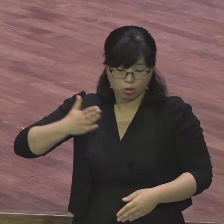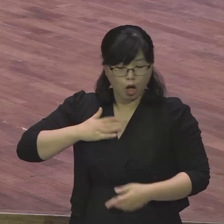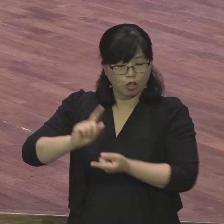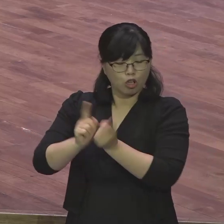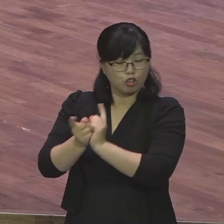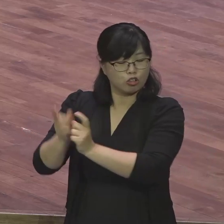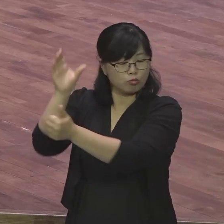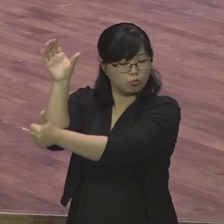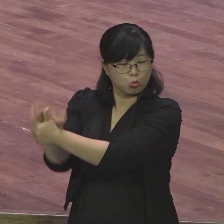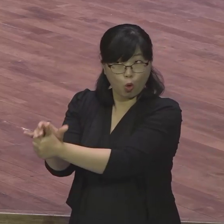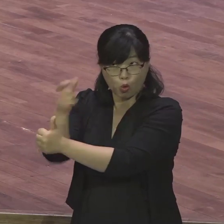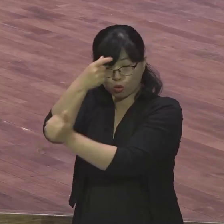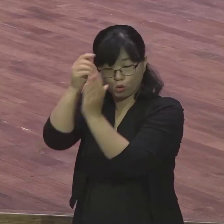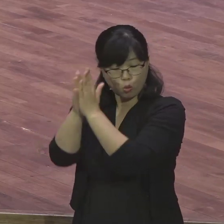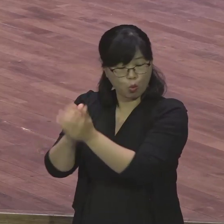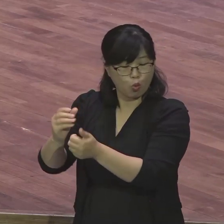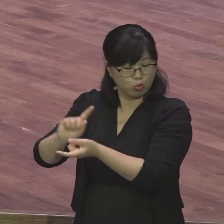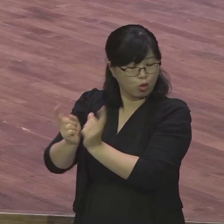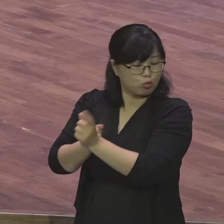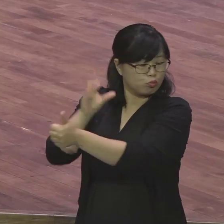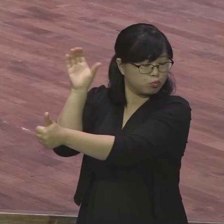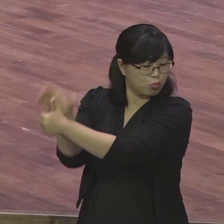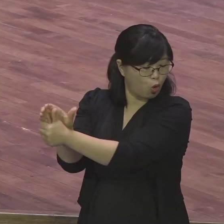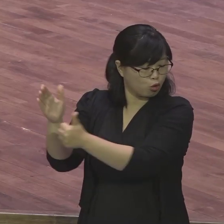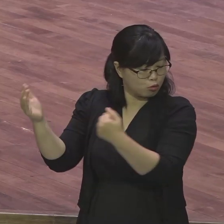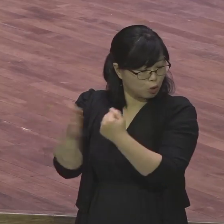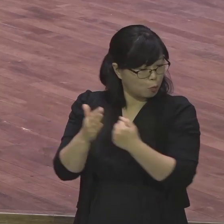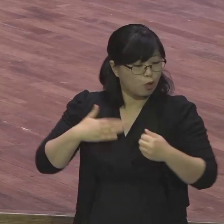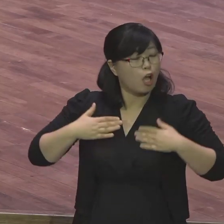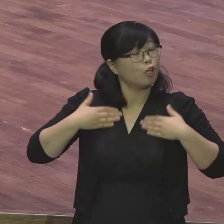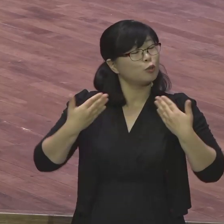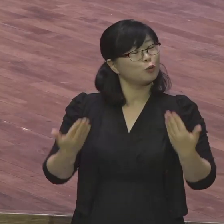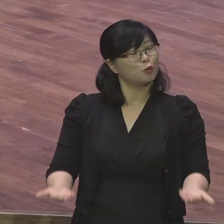성령께서 기도해 주고 나는 기도할 필요 없겠네 그렇게 기도 안 한 분들이 있어요